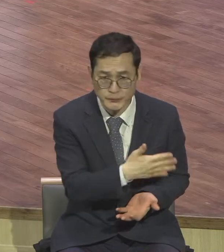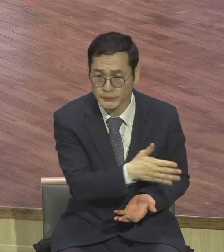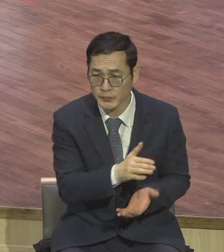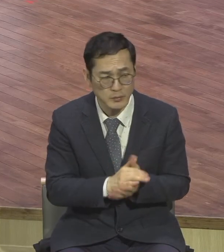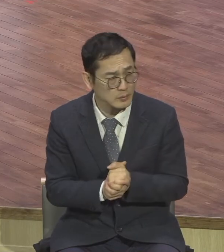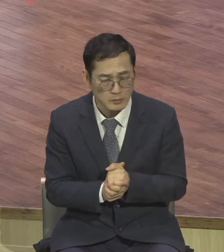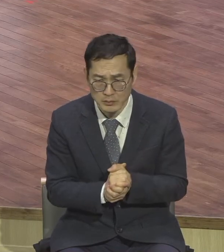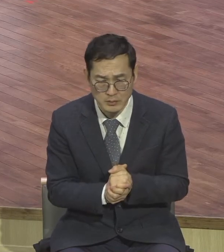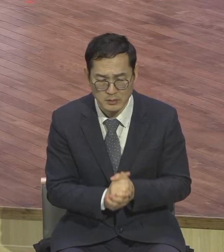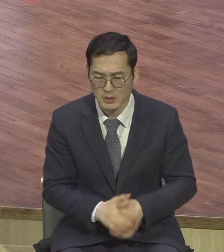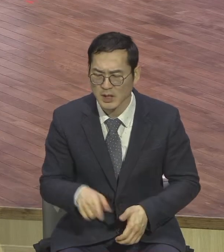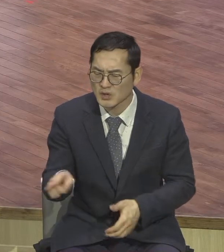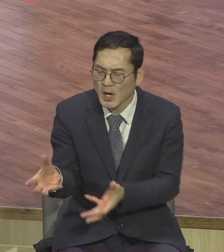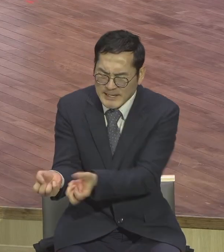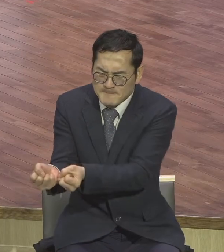잡은 멱살을 놓아라